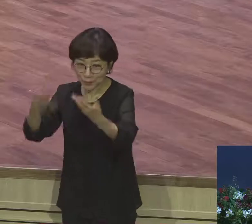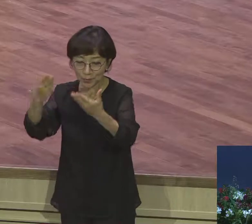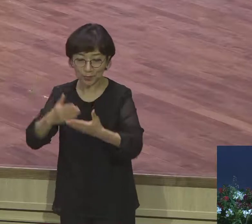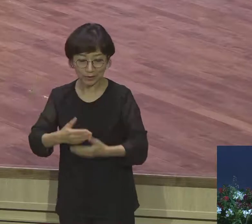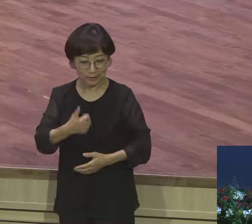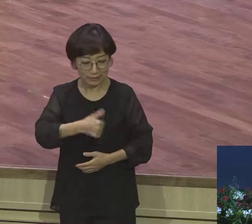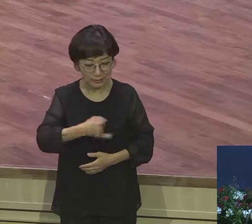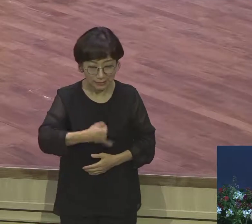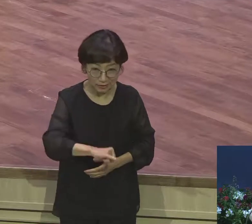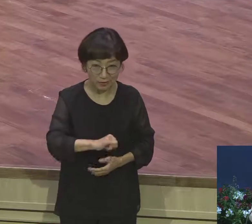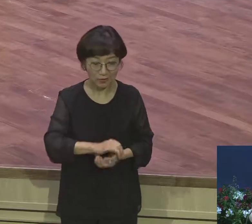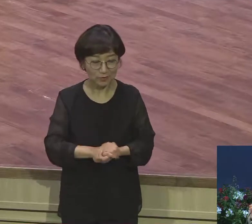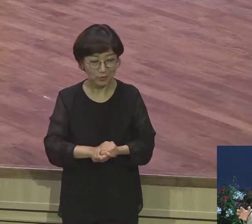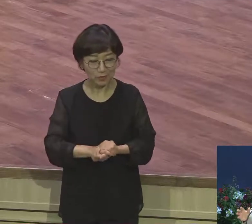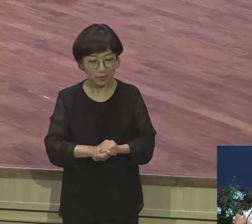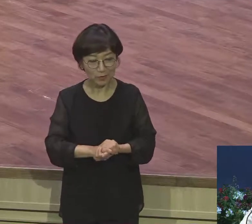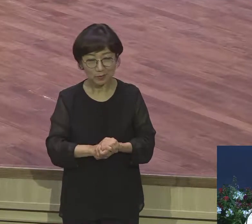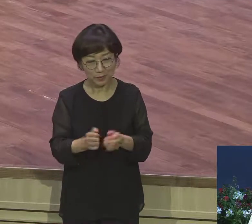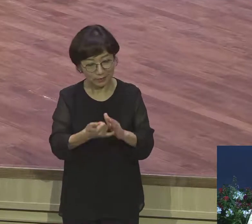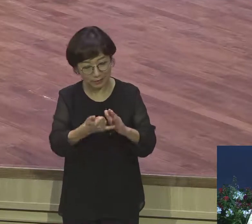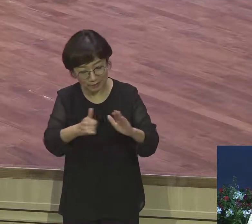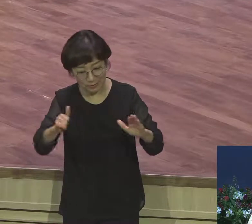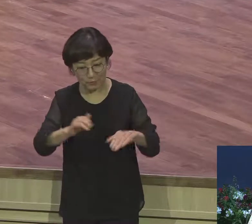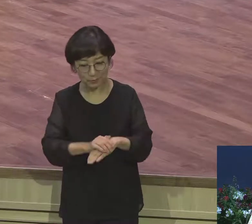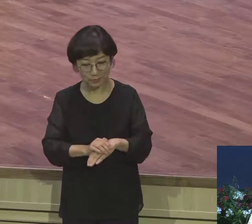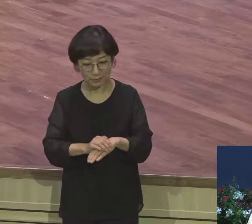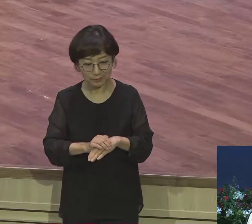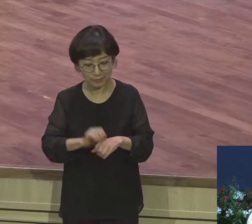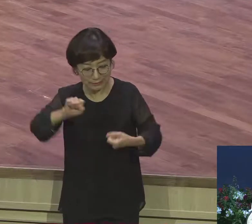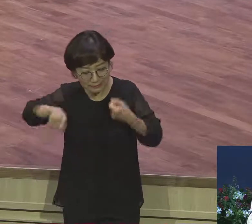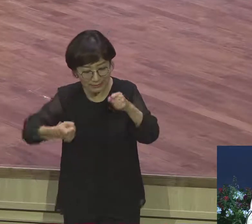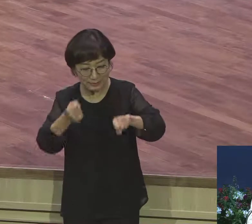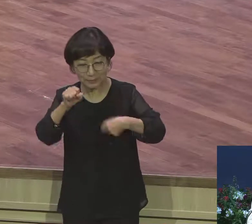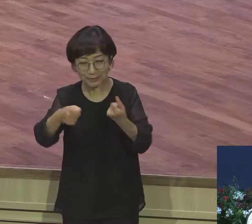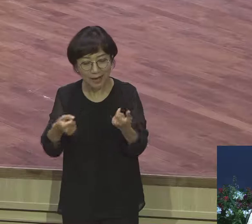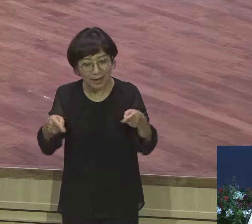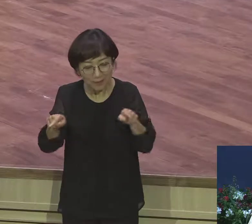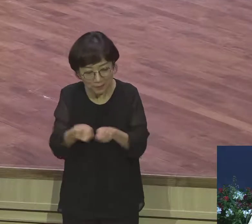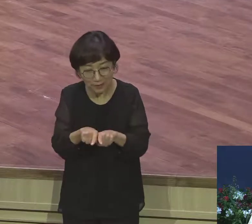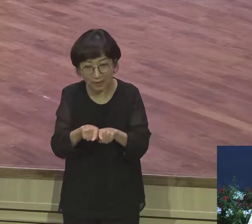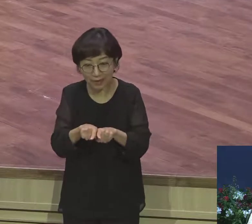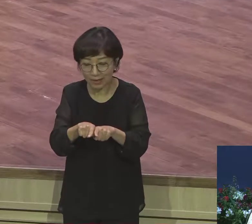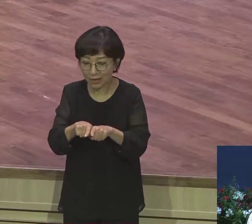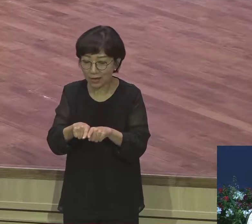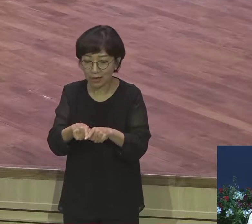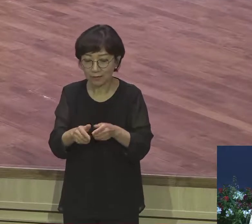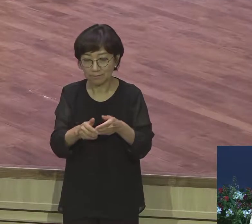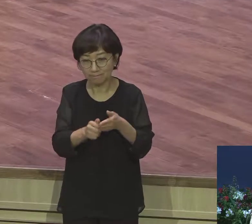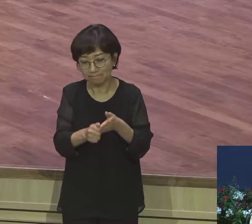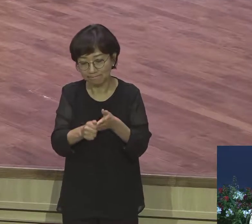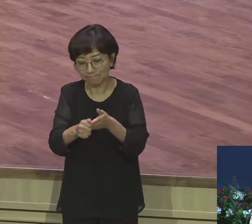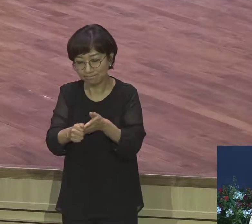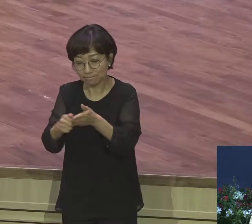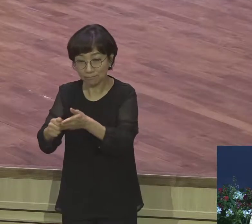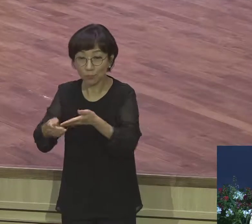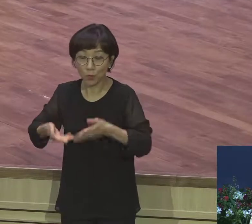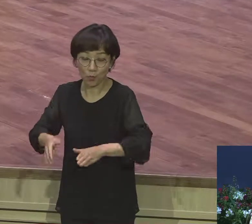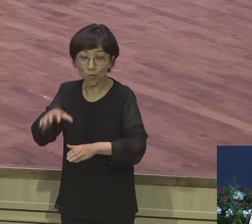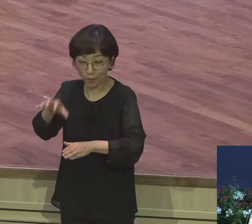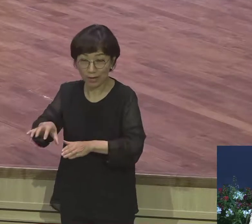고향 땅으로 출발합니다 그런데 야곱은 외삼촌 라반이 자기